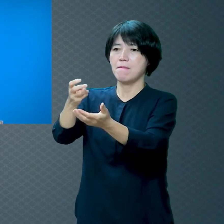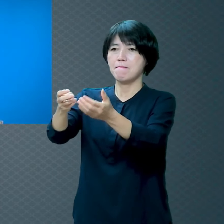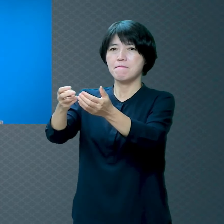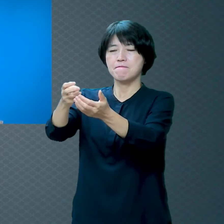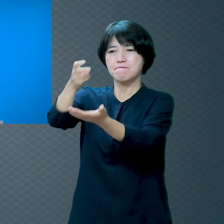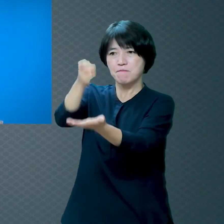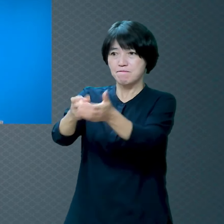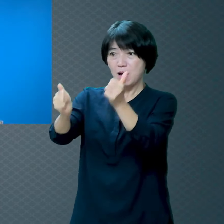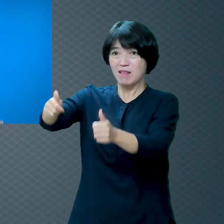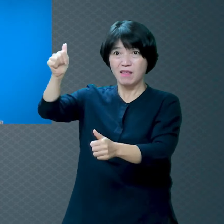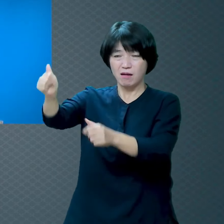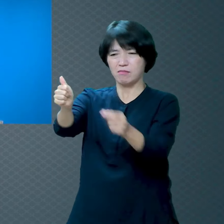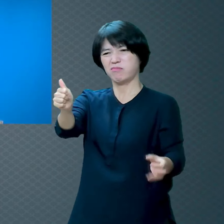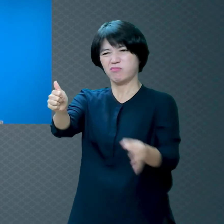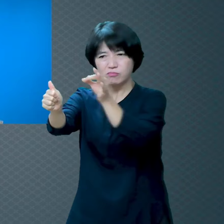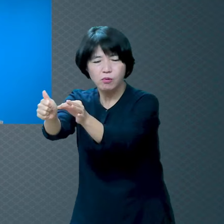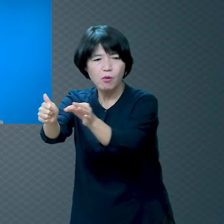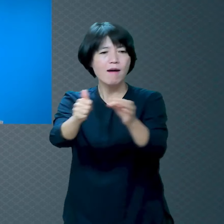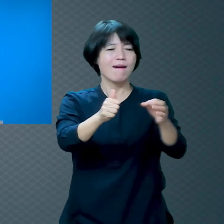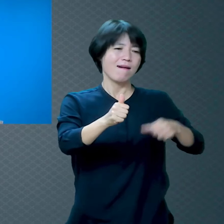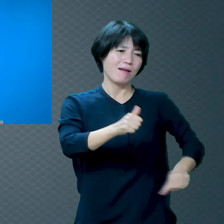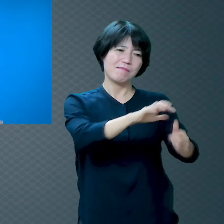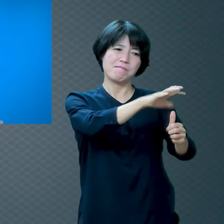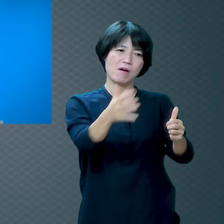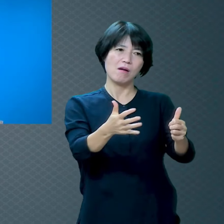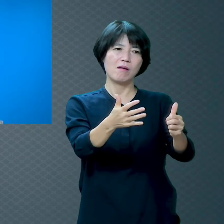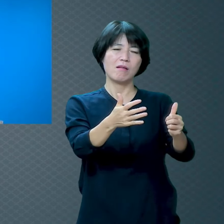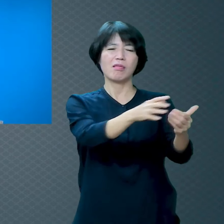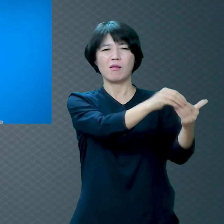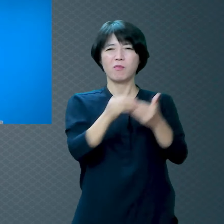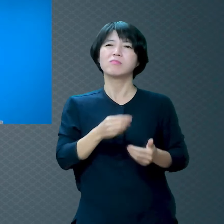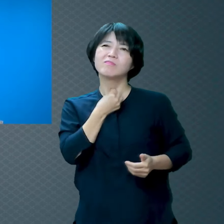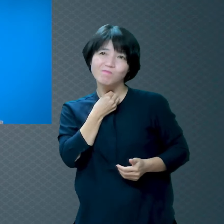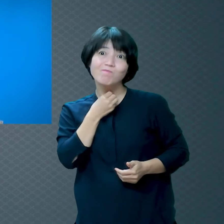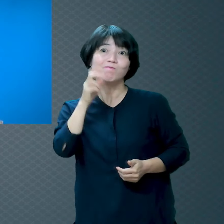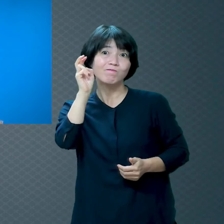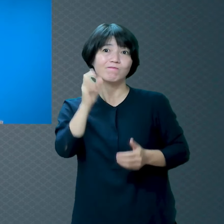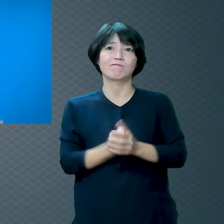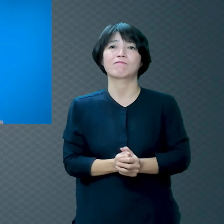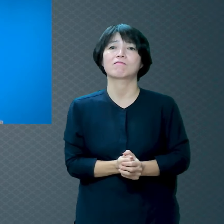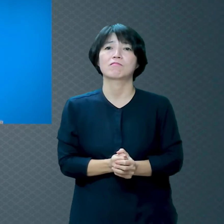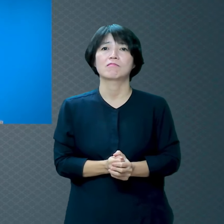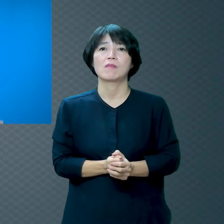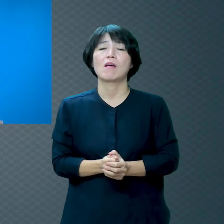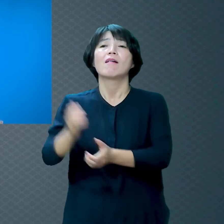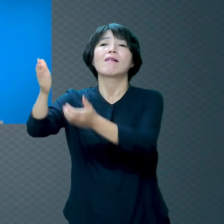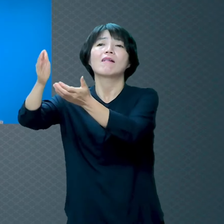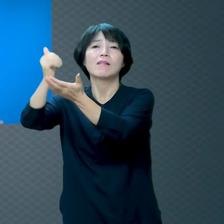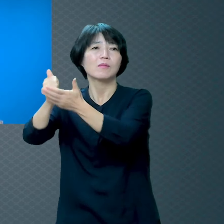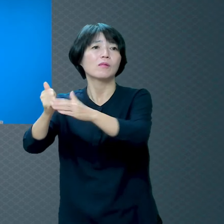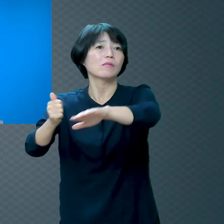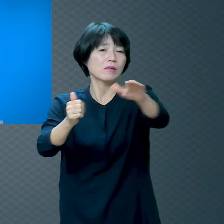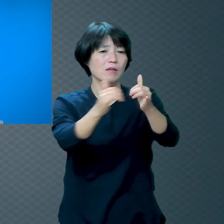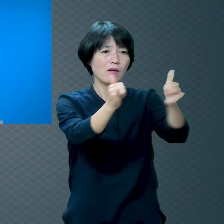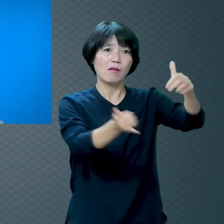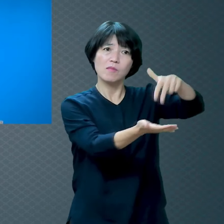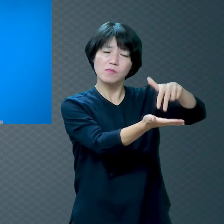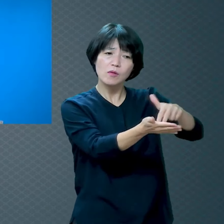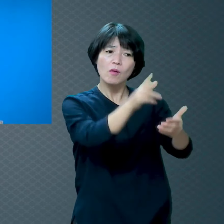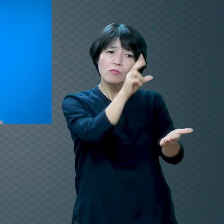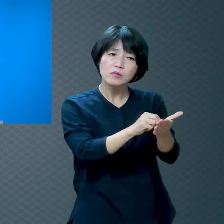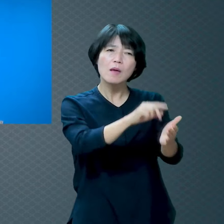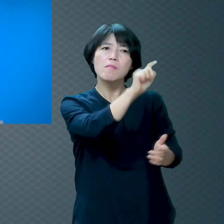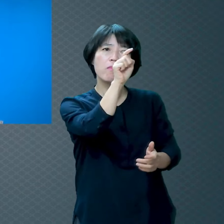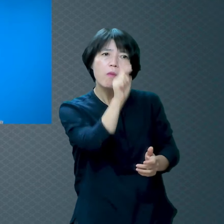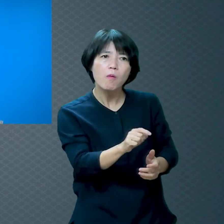먼저는 우리에게 어떤 문제가 있는지를 알려주시는 거예요 그래서 아 나한테 이런